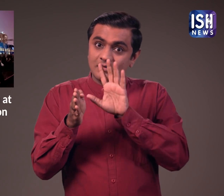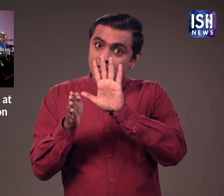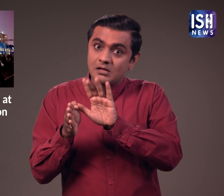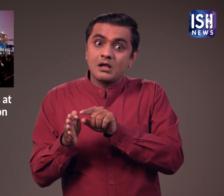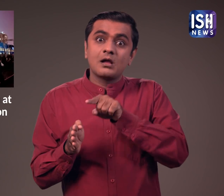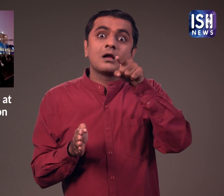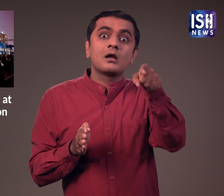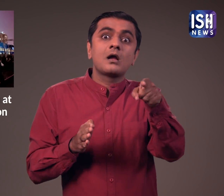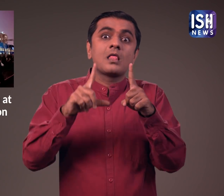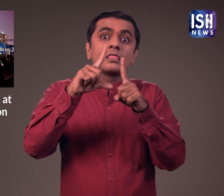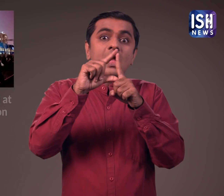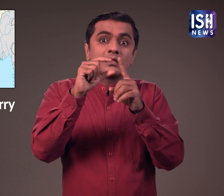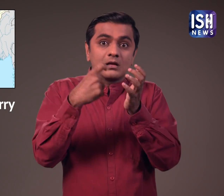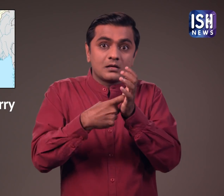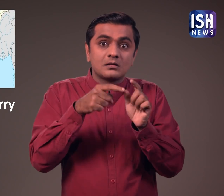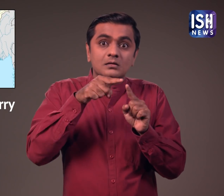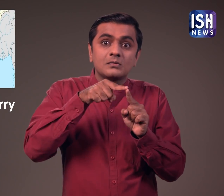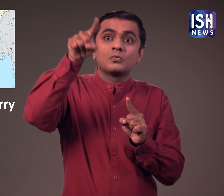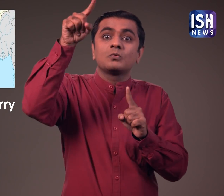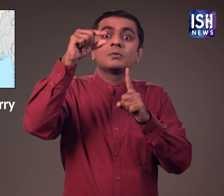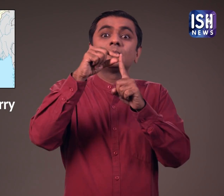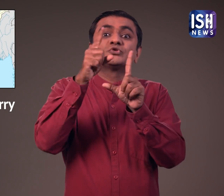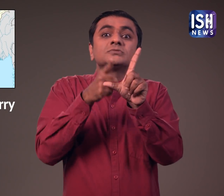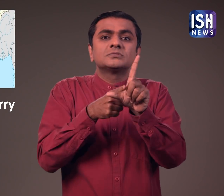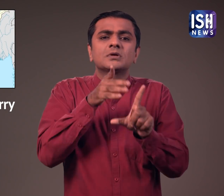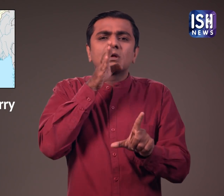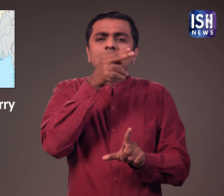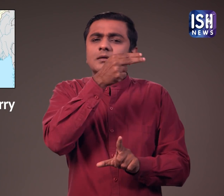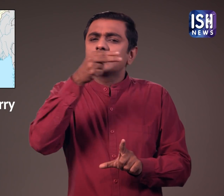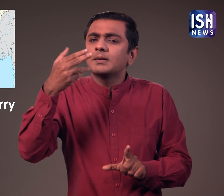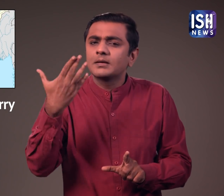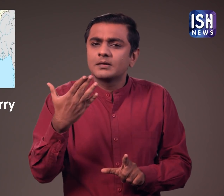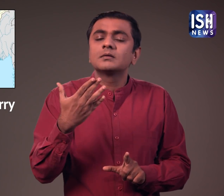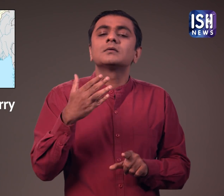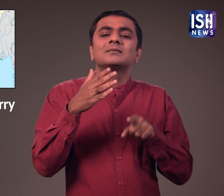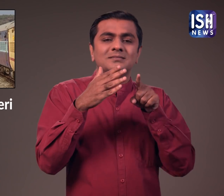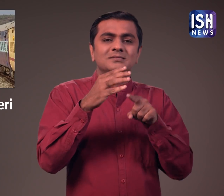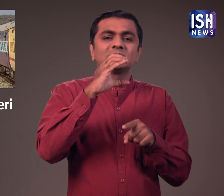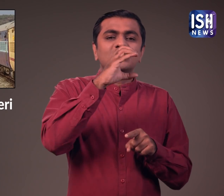और चालुक्या पुडुचरी एक्सप्रेस जो दादर और पॉंडिचरी के बीच चलती है